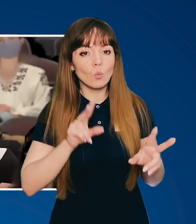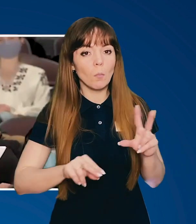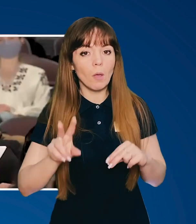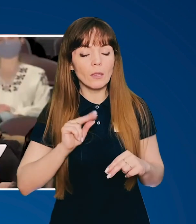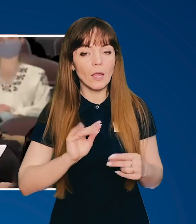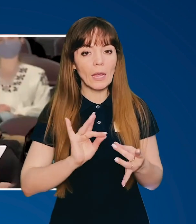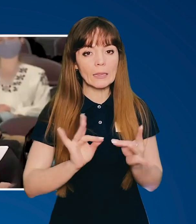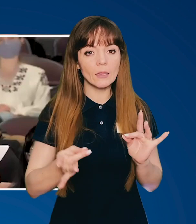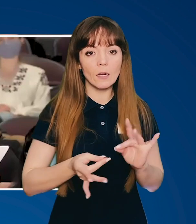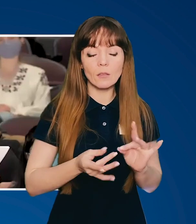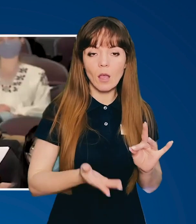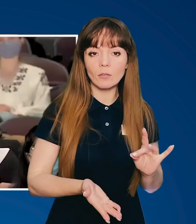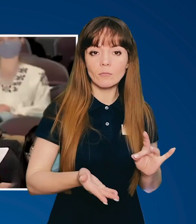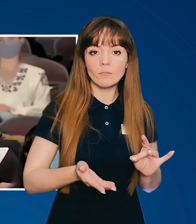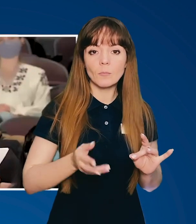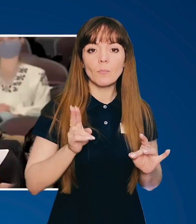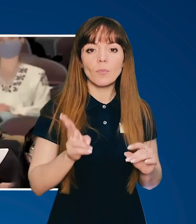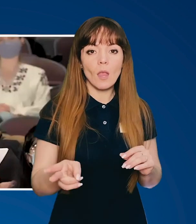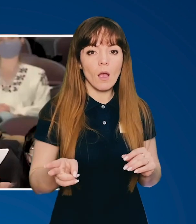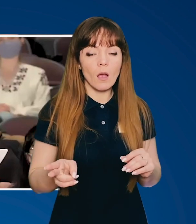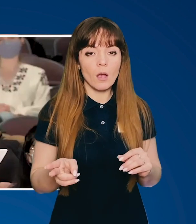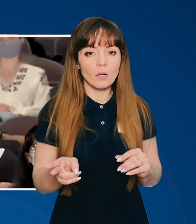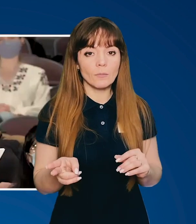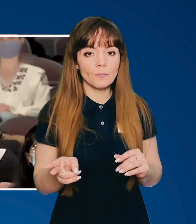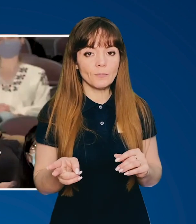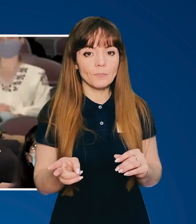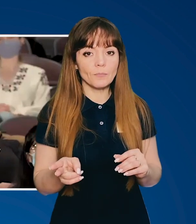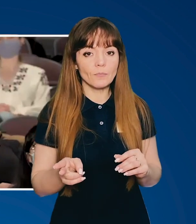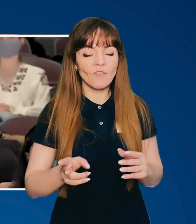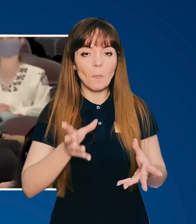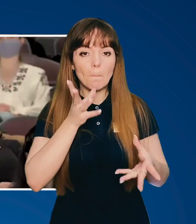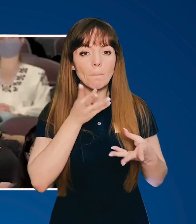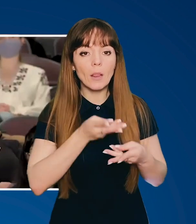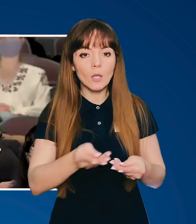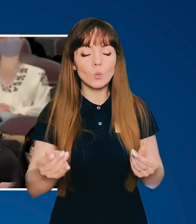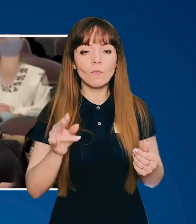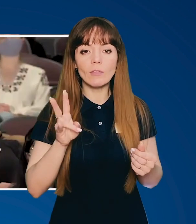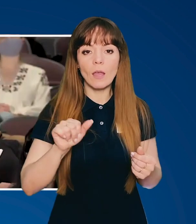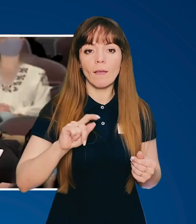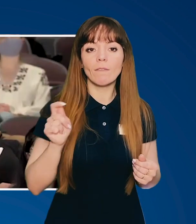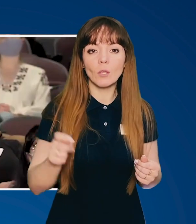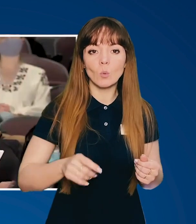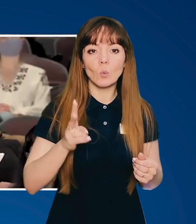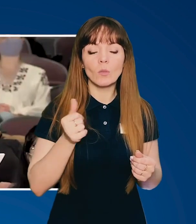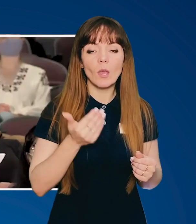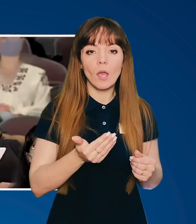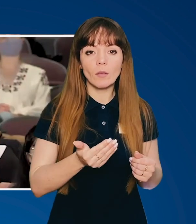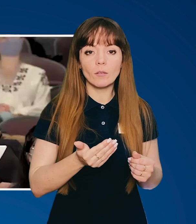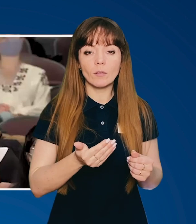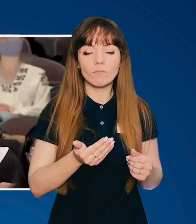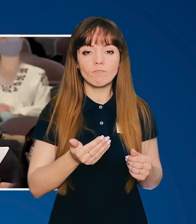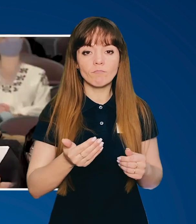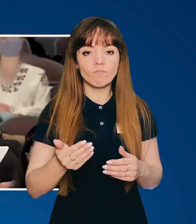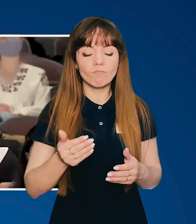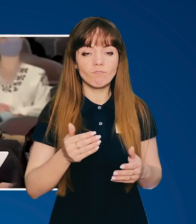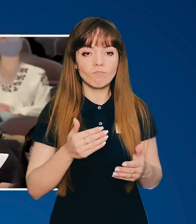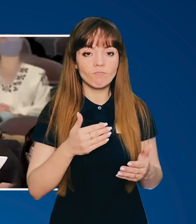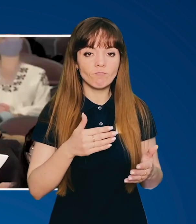думаєте, інтернет, як вплинув на війну, на її покриття, на її хід?